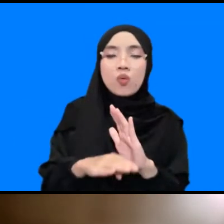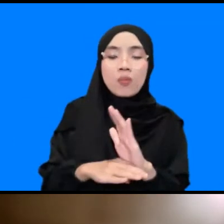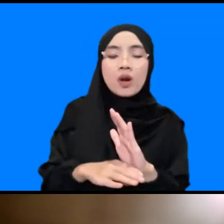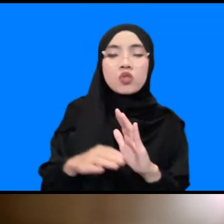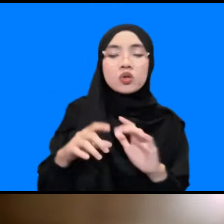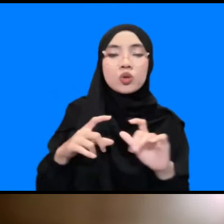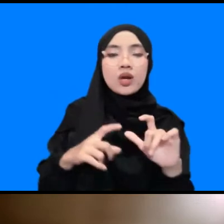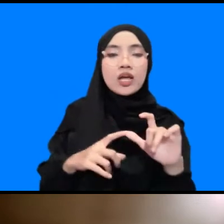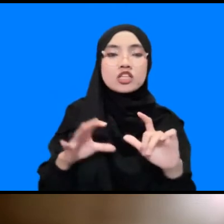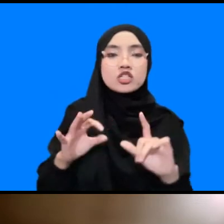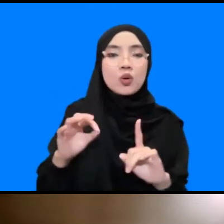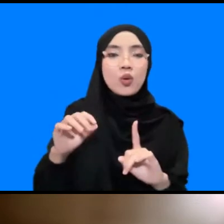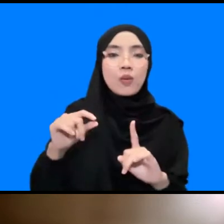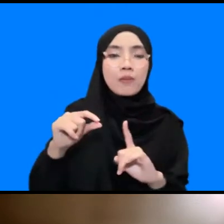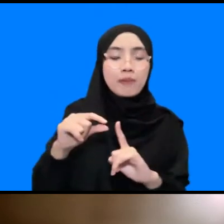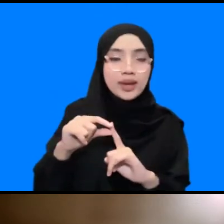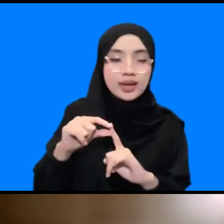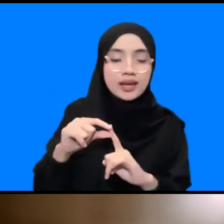SOP